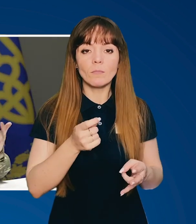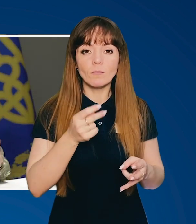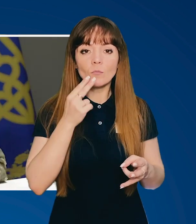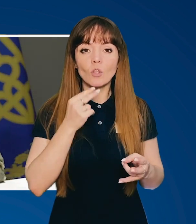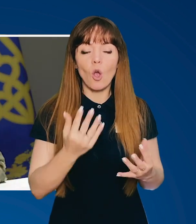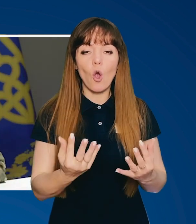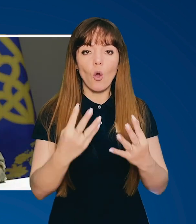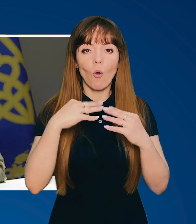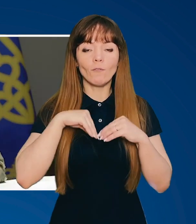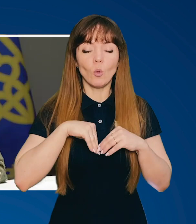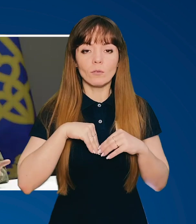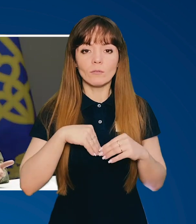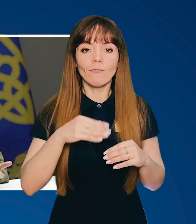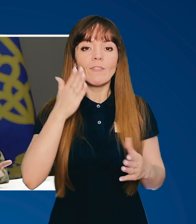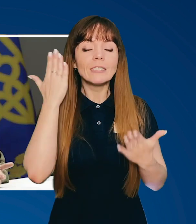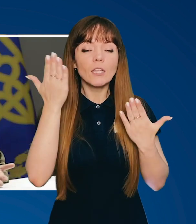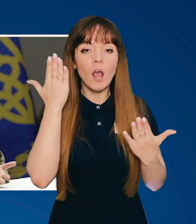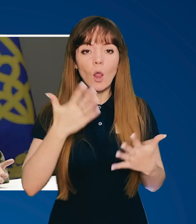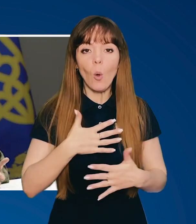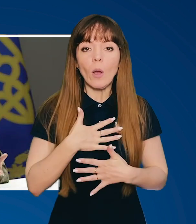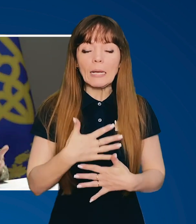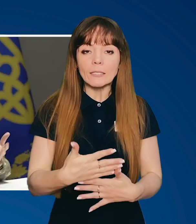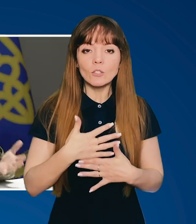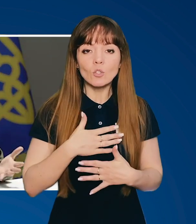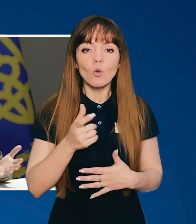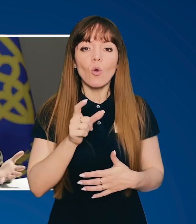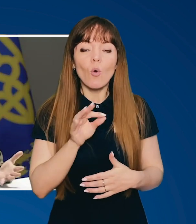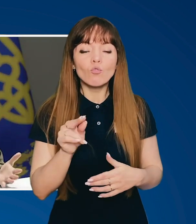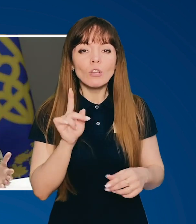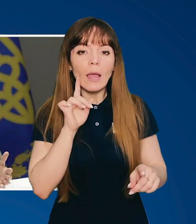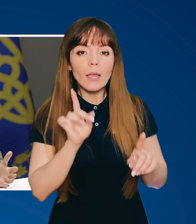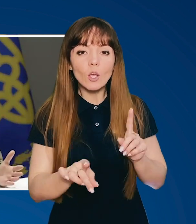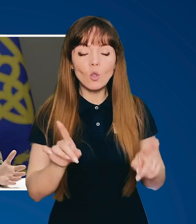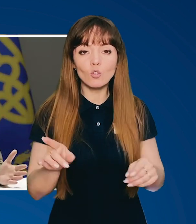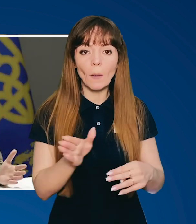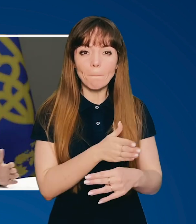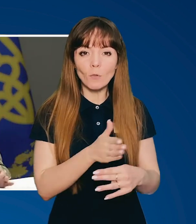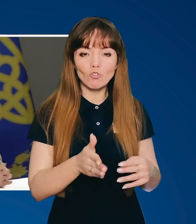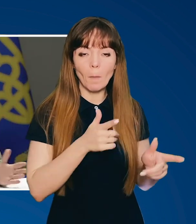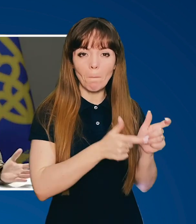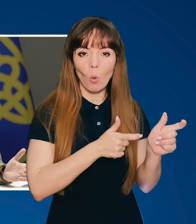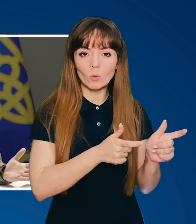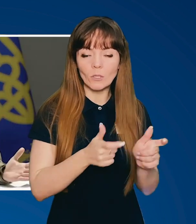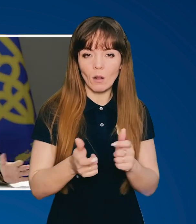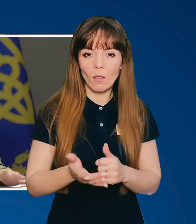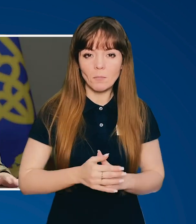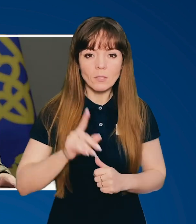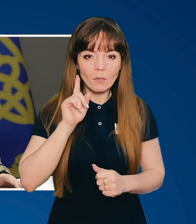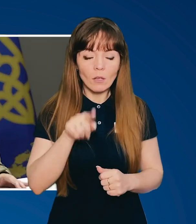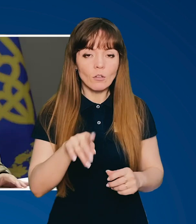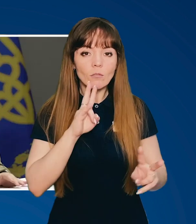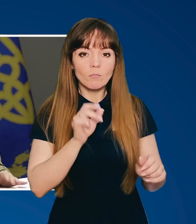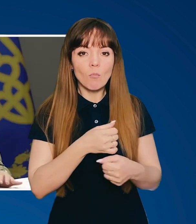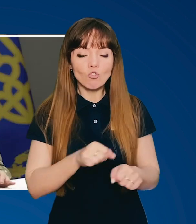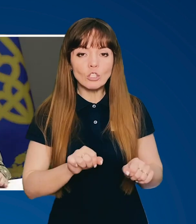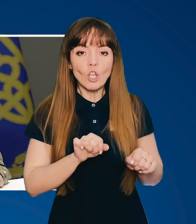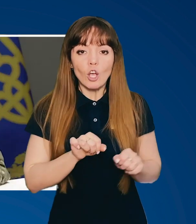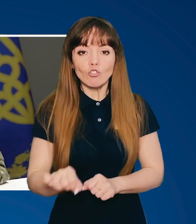ковток веселого кисню. Хоч іноді між постріли, знаєте, не можна захищати